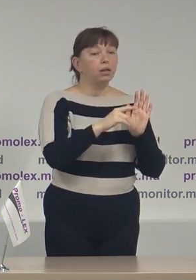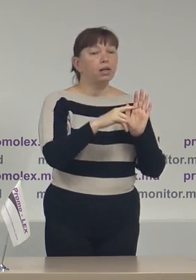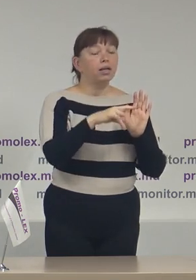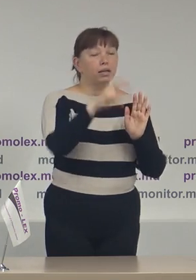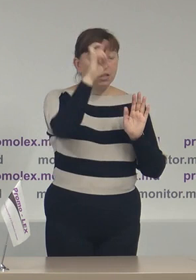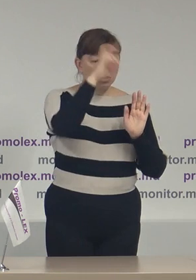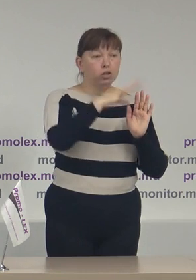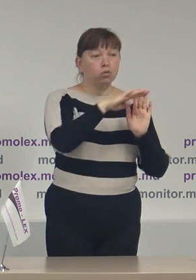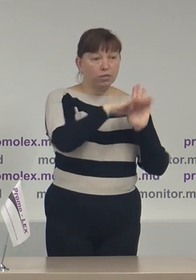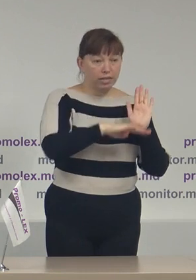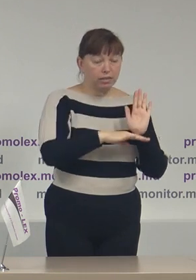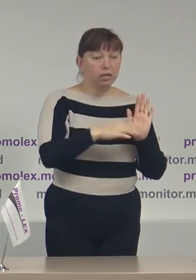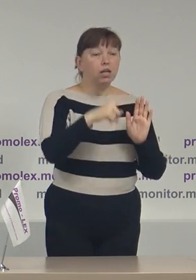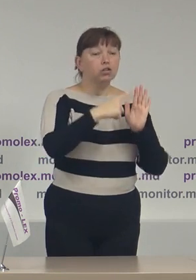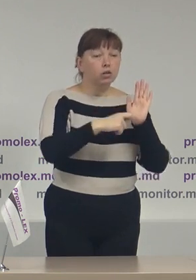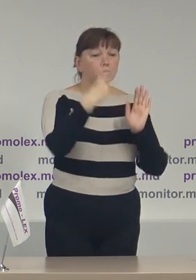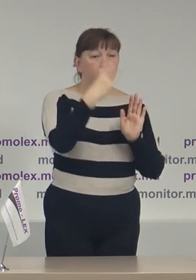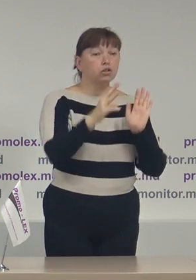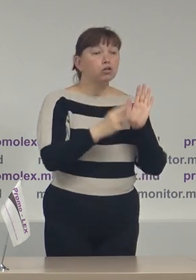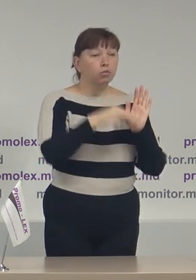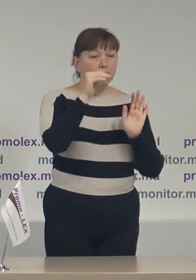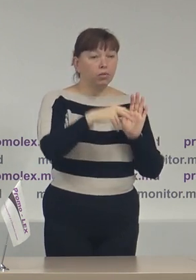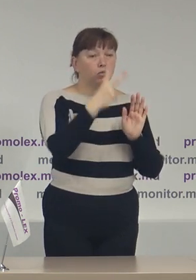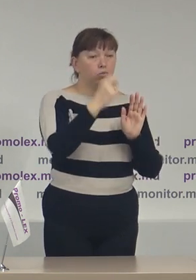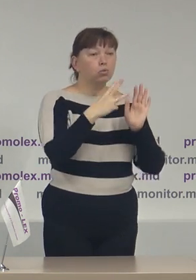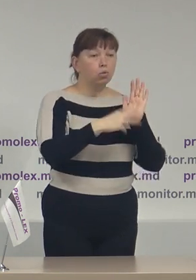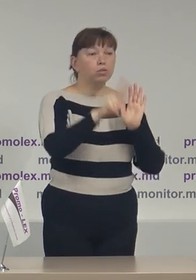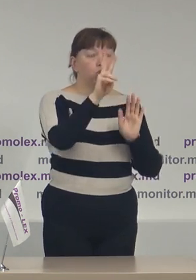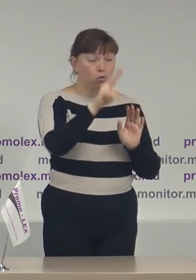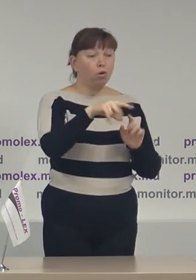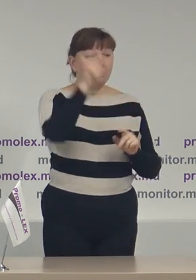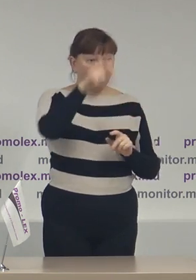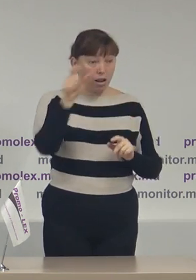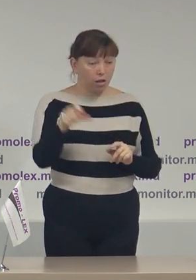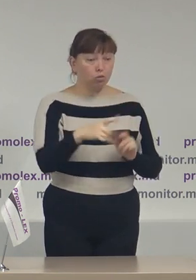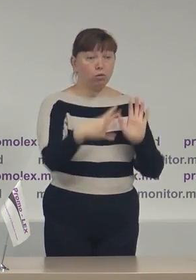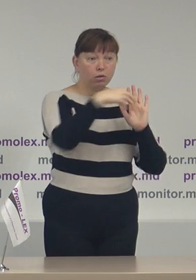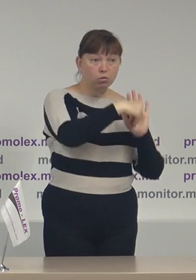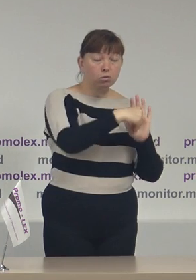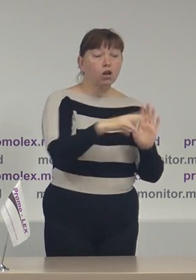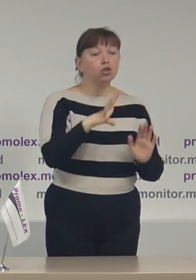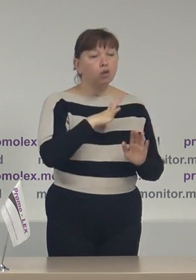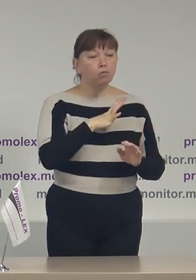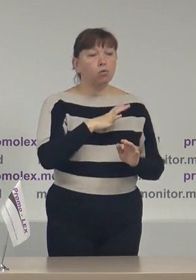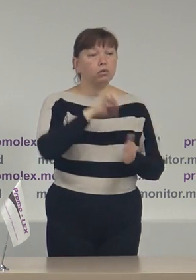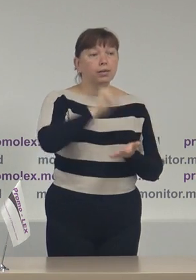registru de stat alegătorilor 638.282 alegători și au fost